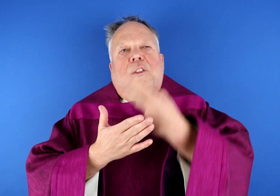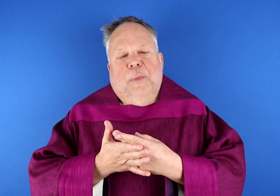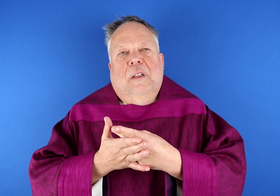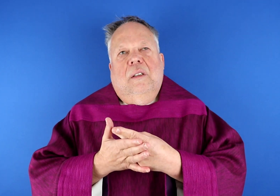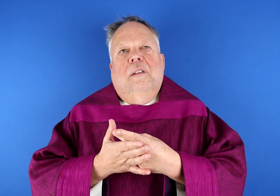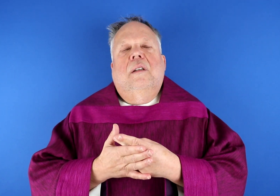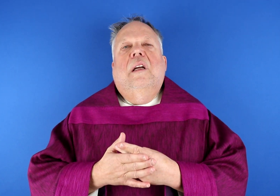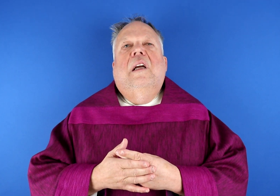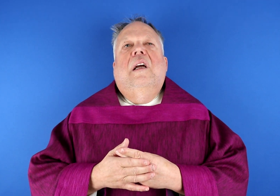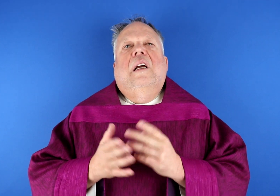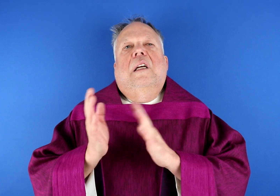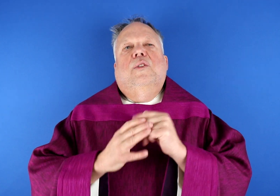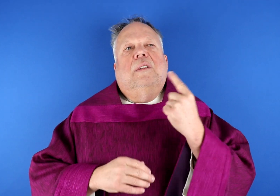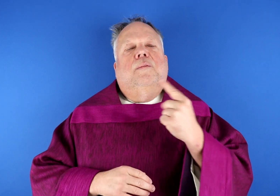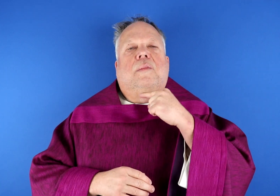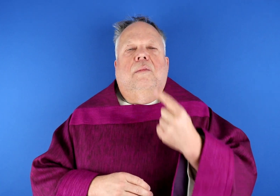Aber Jesus verspricht,